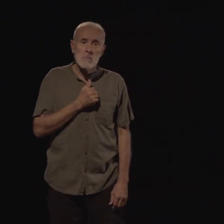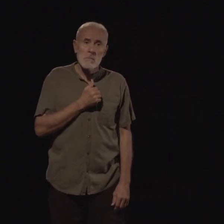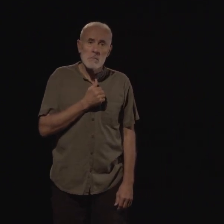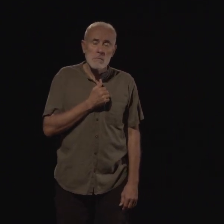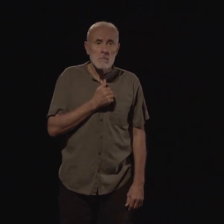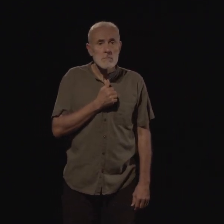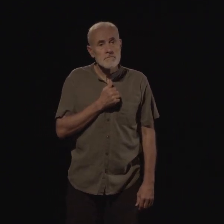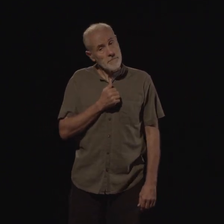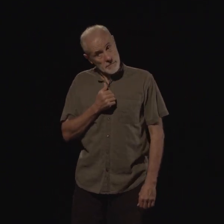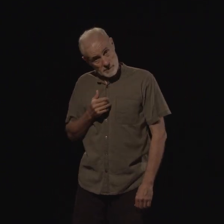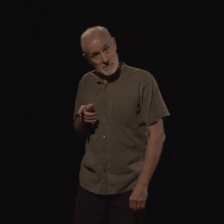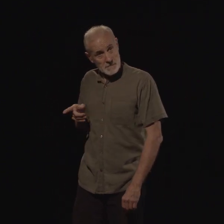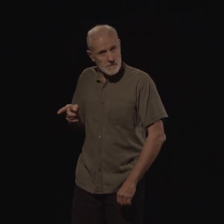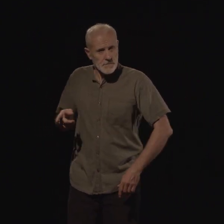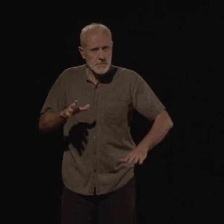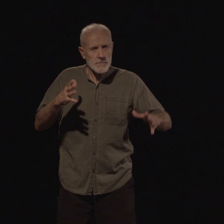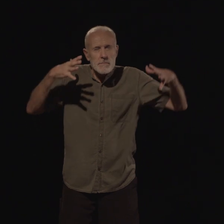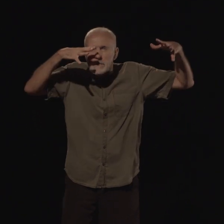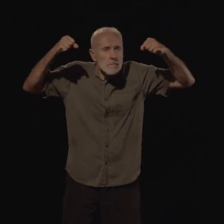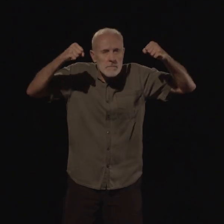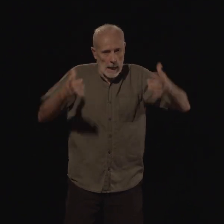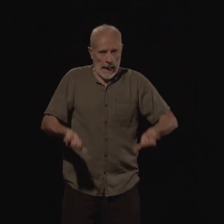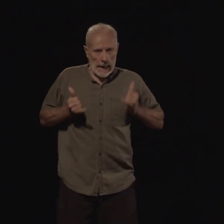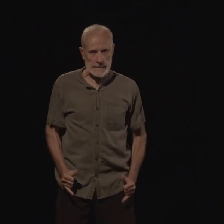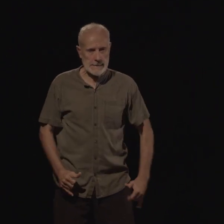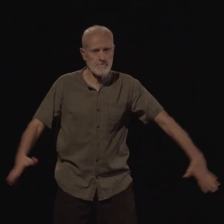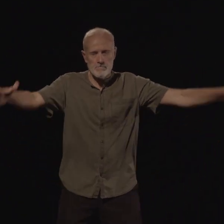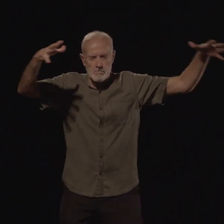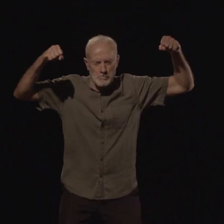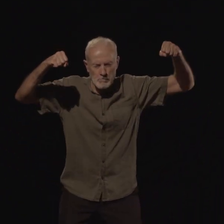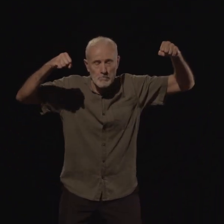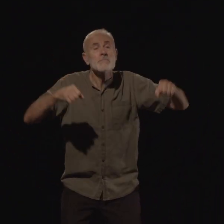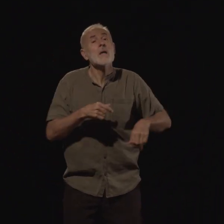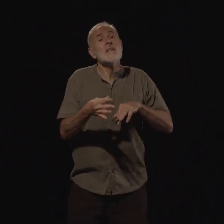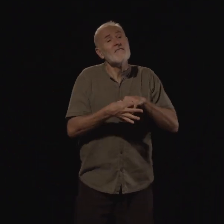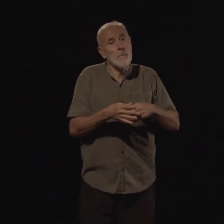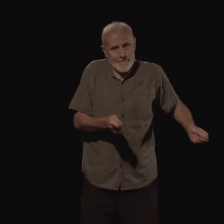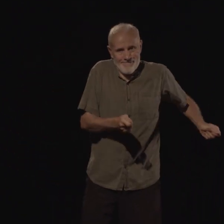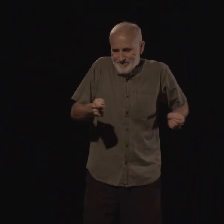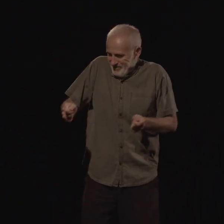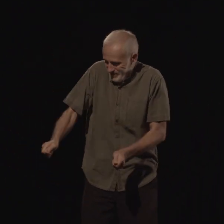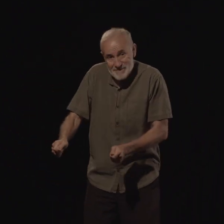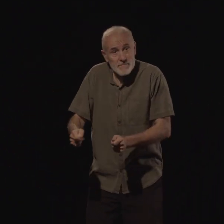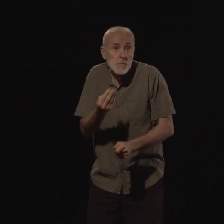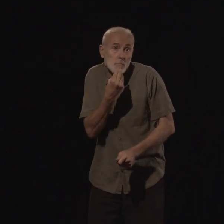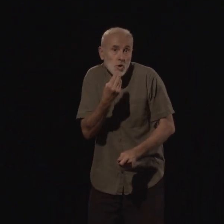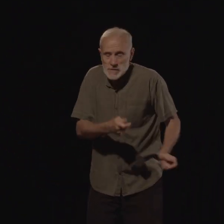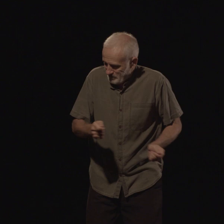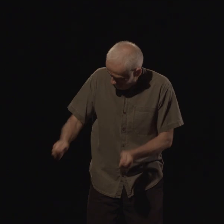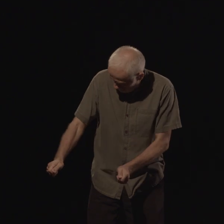L'homme était assis tout seul dans le noir. Sa femme lui apportait à manger. Elle lui demandait. Et maintenant, qu'est-ce que